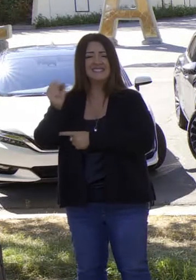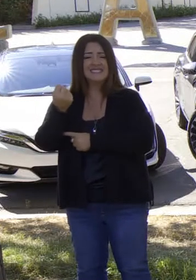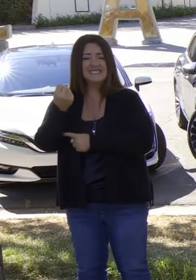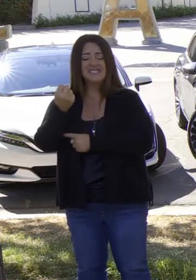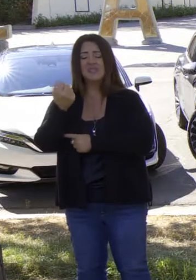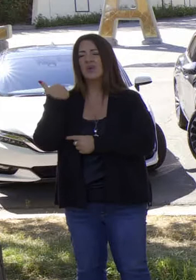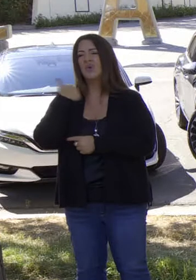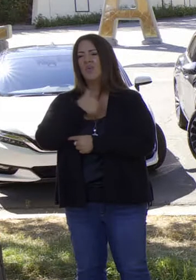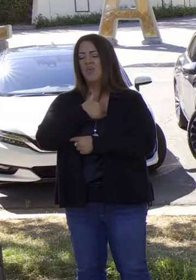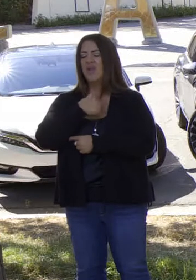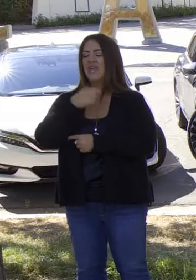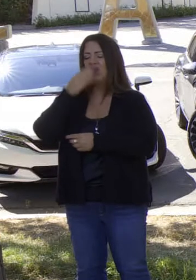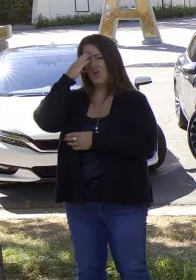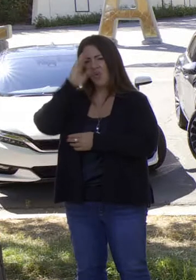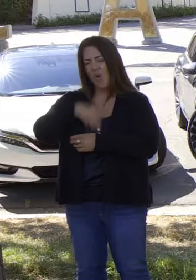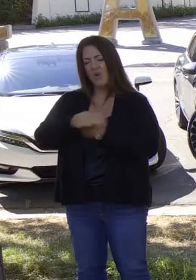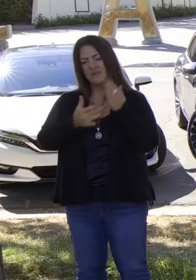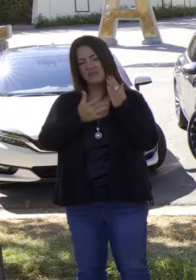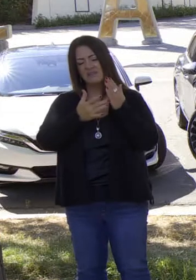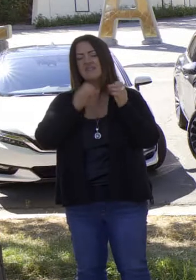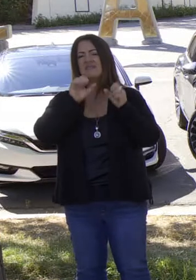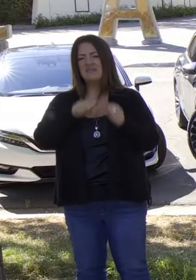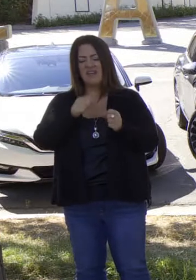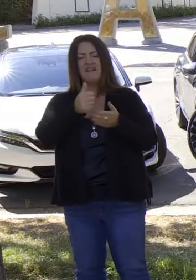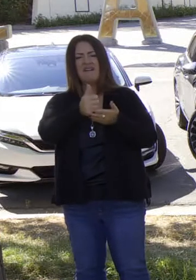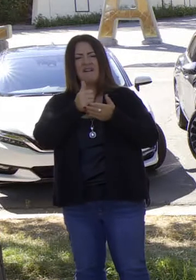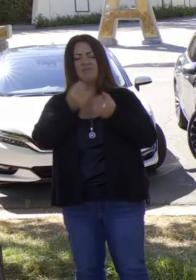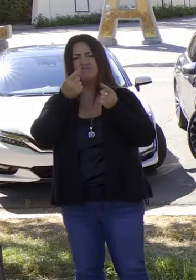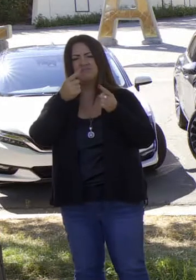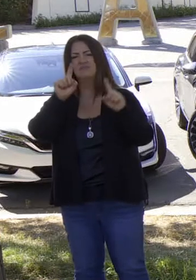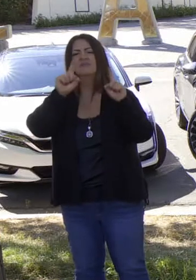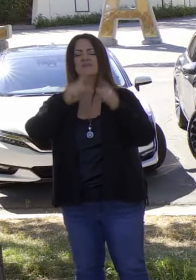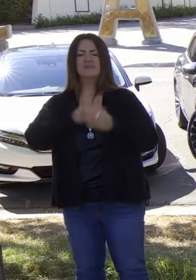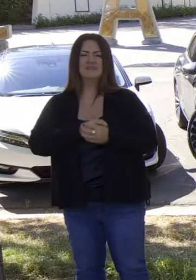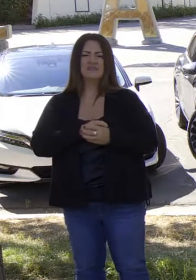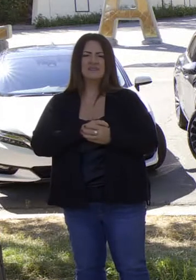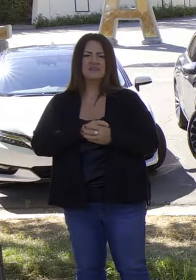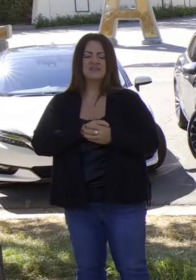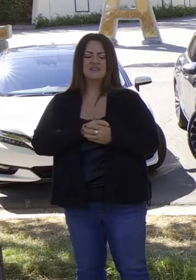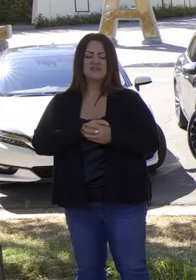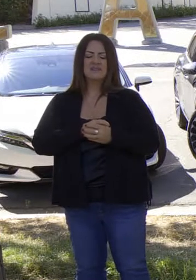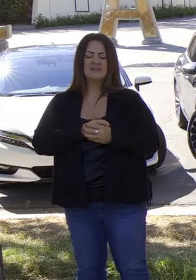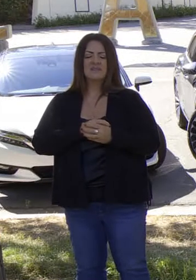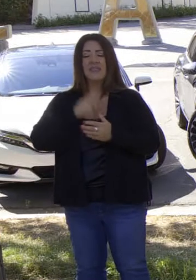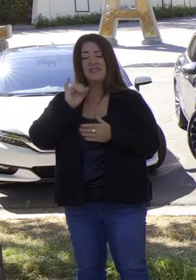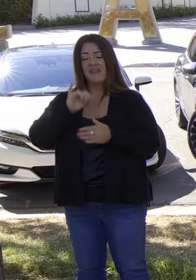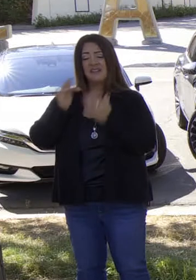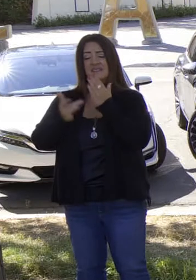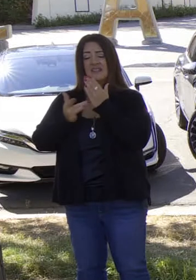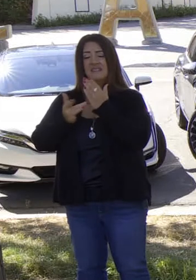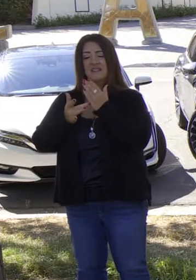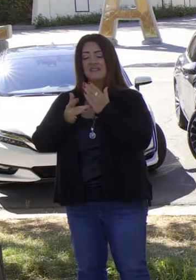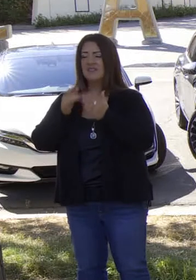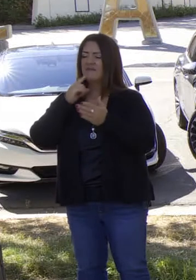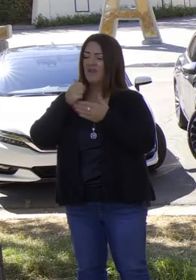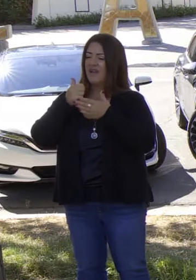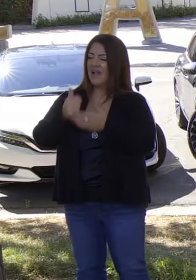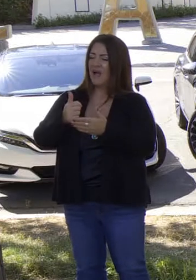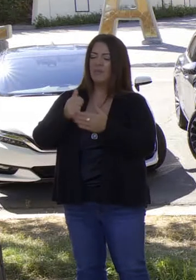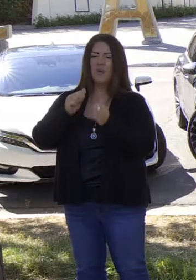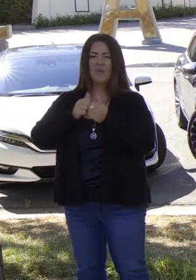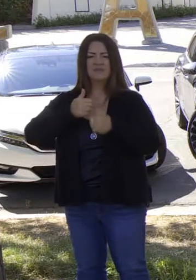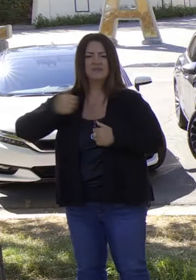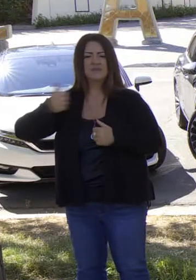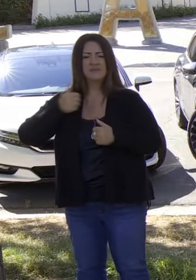hasta fines de junio viendo lo que la tecnología puede hacer, especialmente enfocarnos en la tecnología que